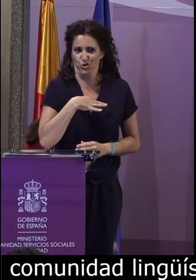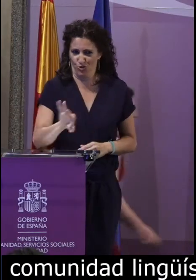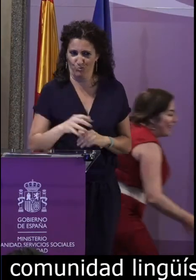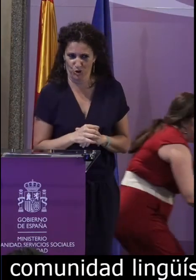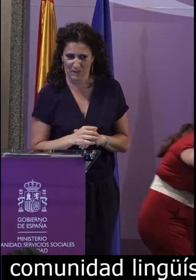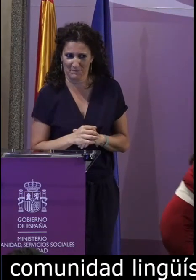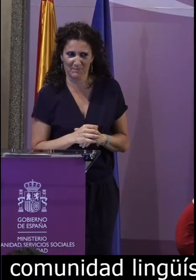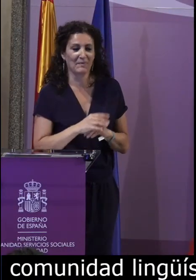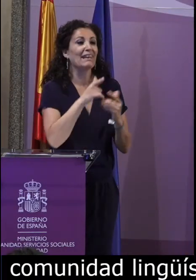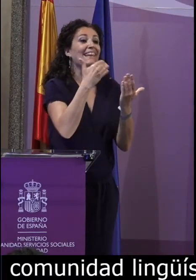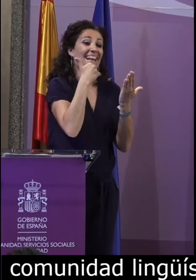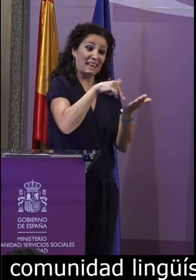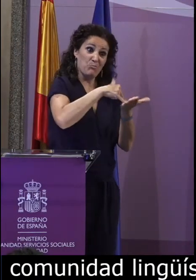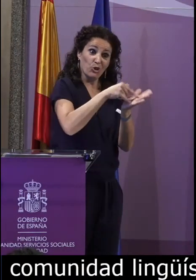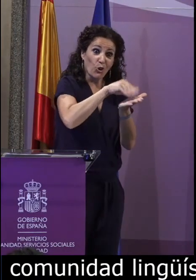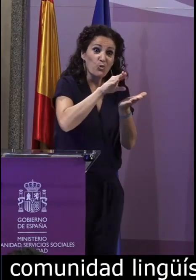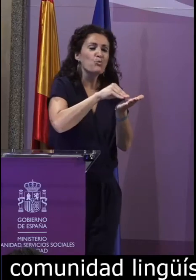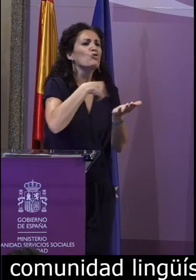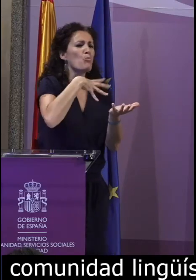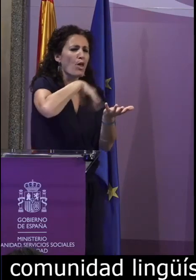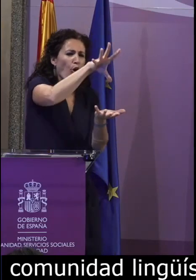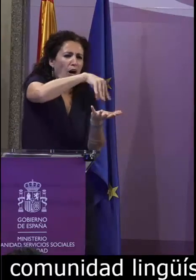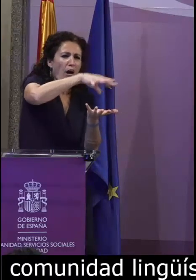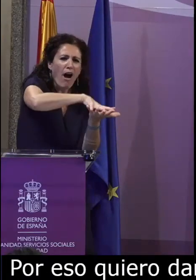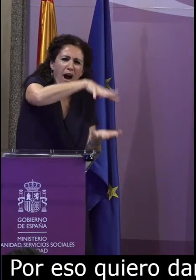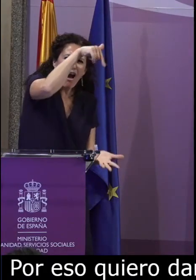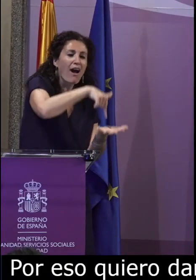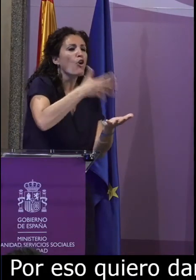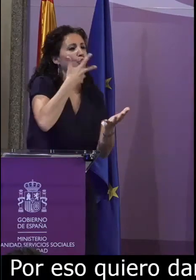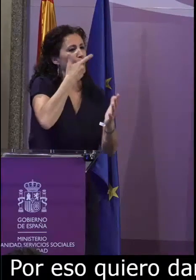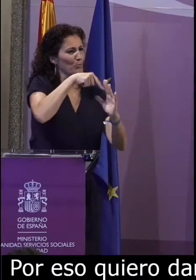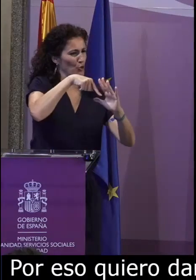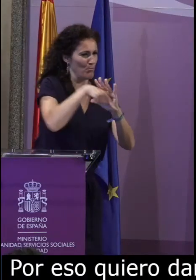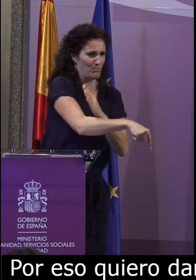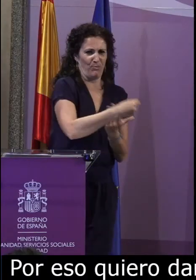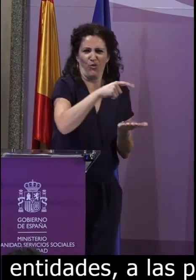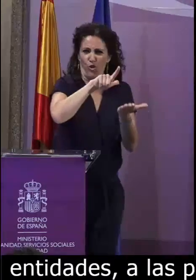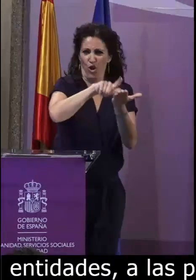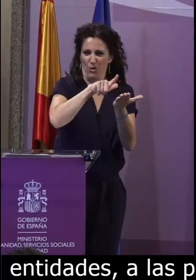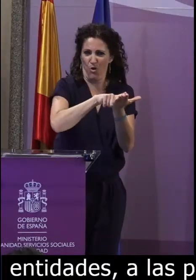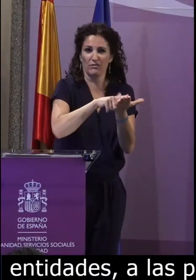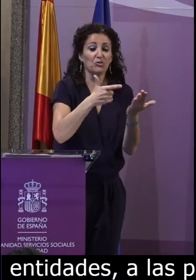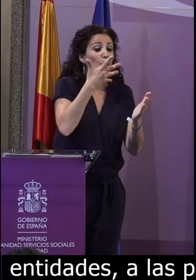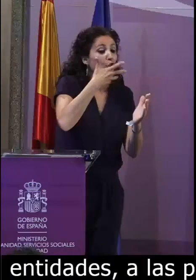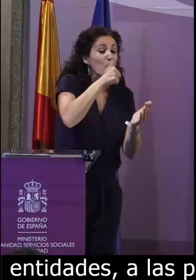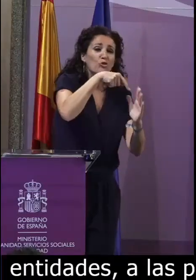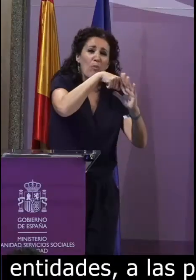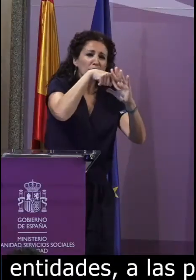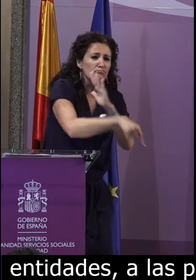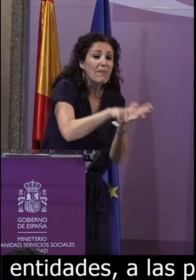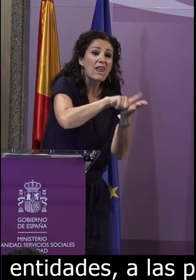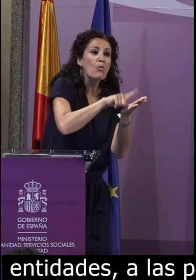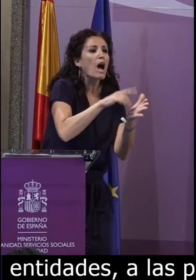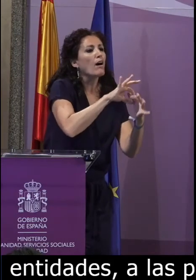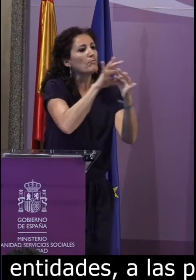posibilitado la creación de este corpus proyecto que nos va a permitir un